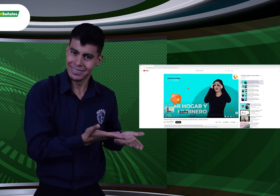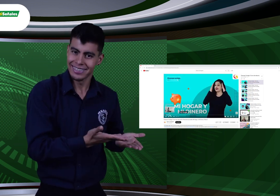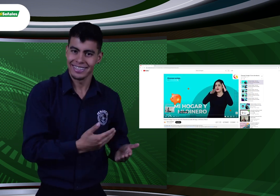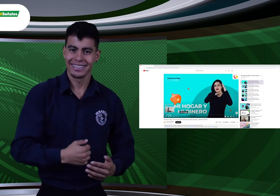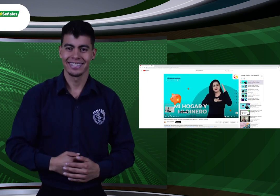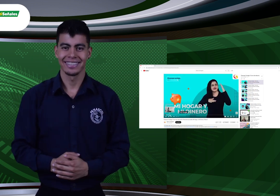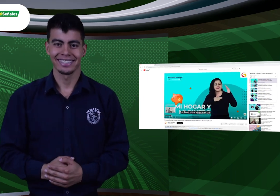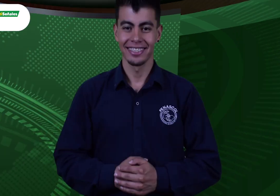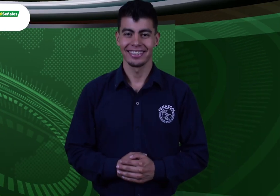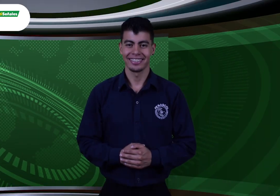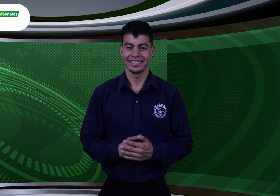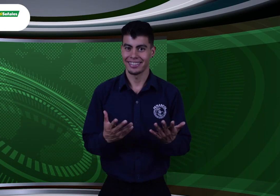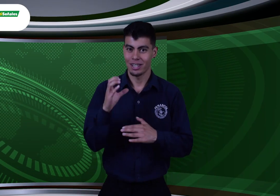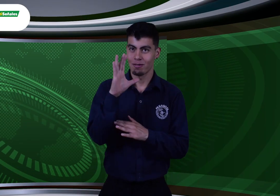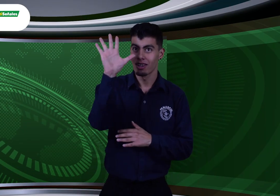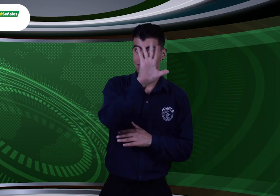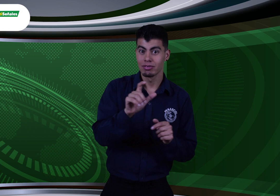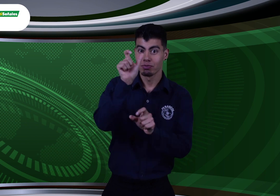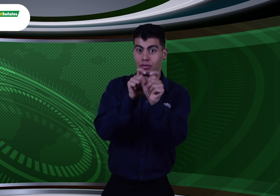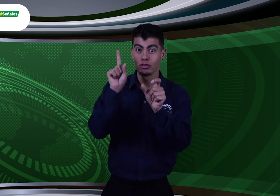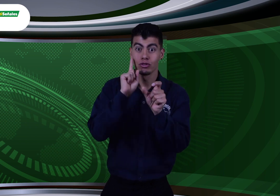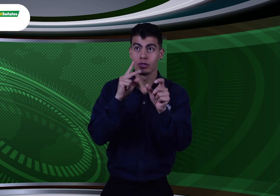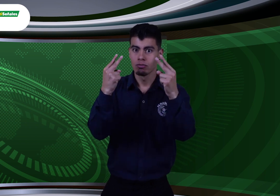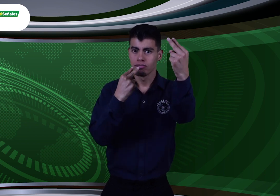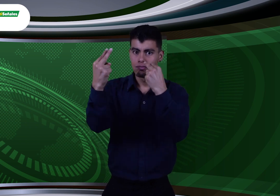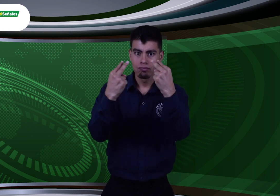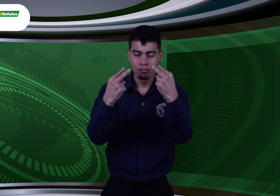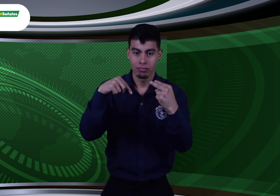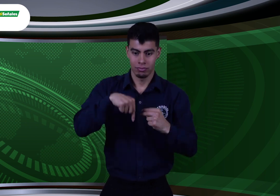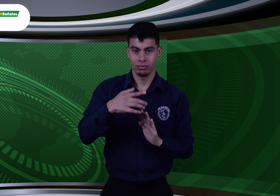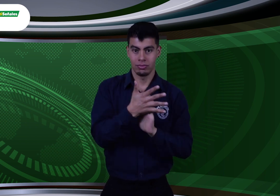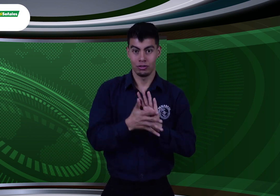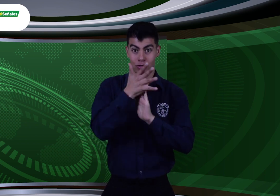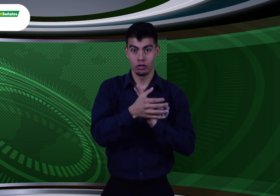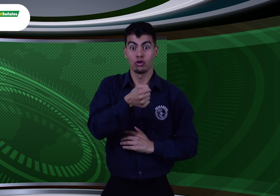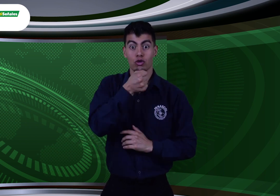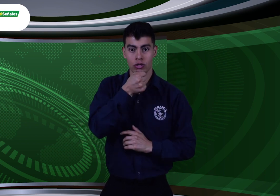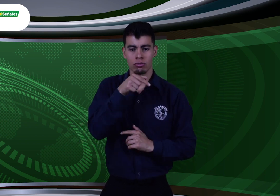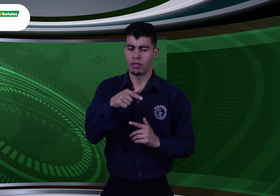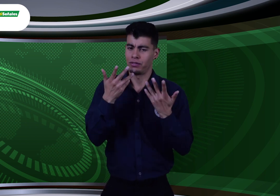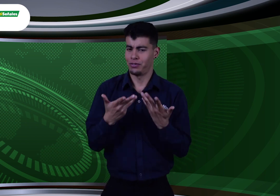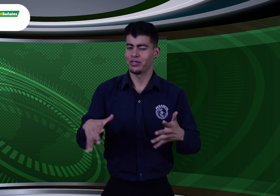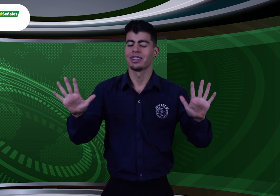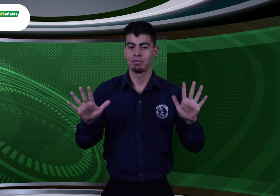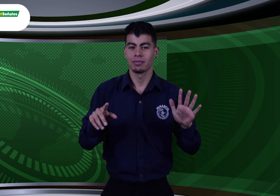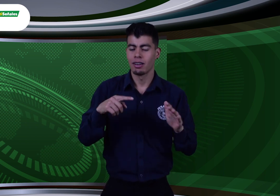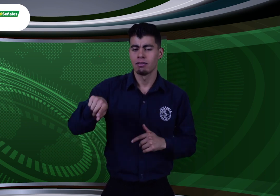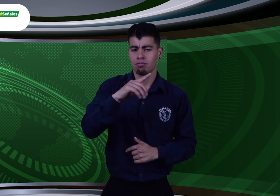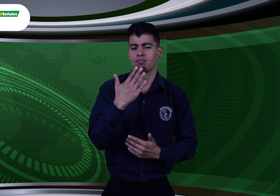Eres bienvenido. A todas las personas sordas del país que vieron este video de noticienales que ha llegado a su fin, les